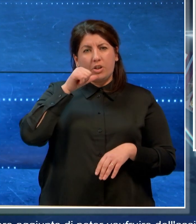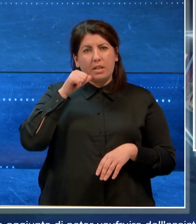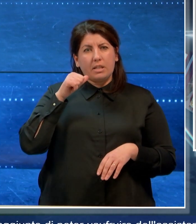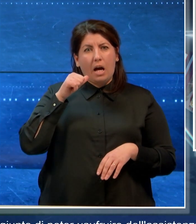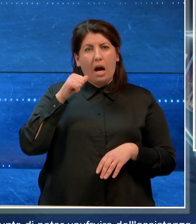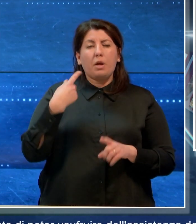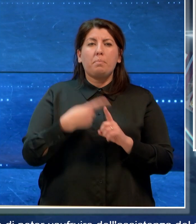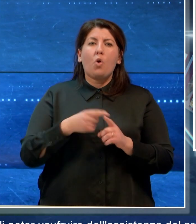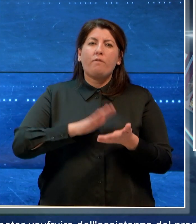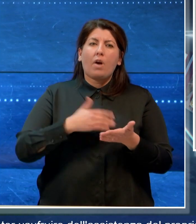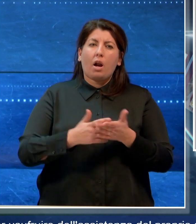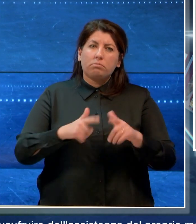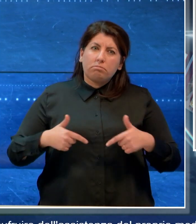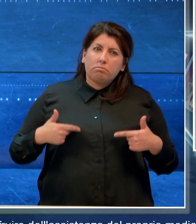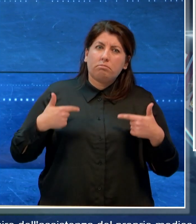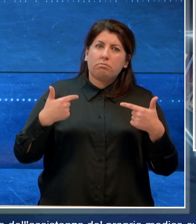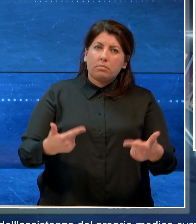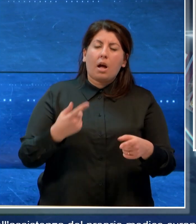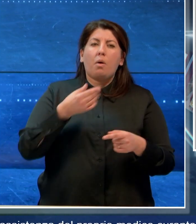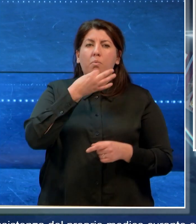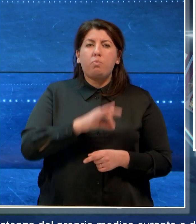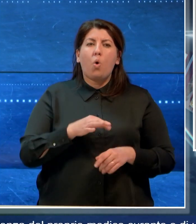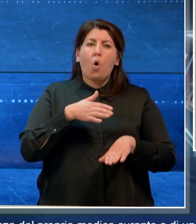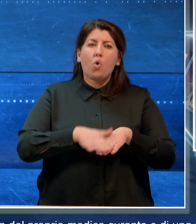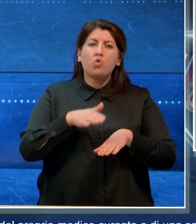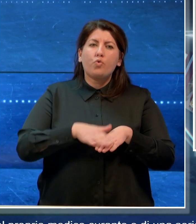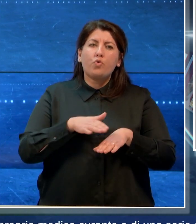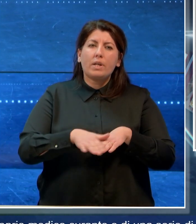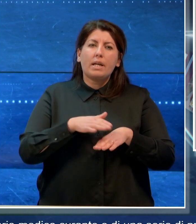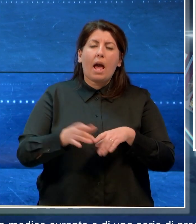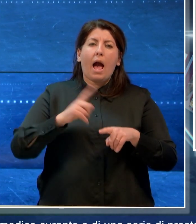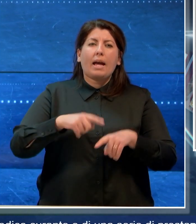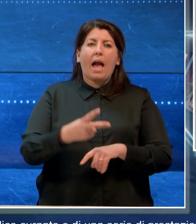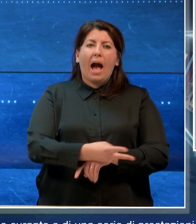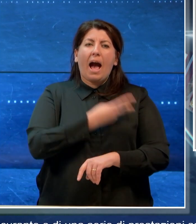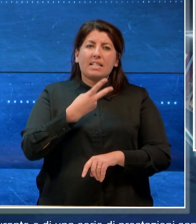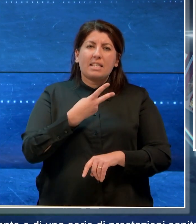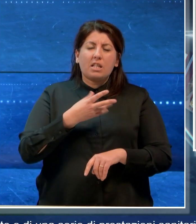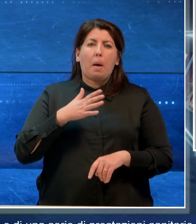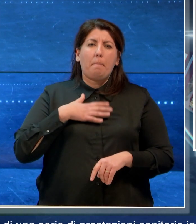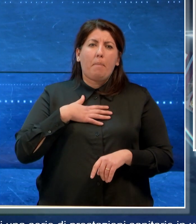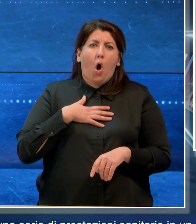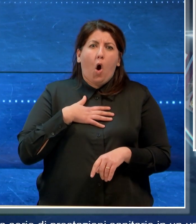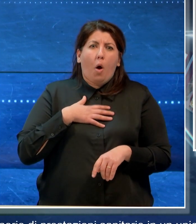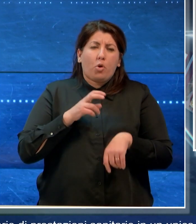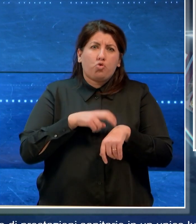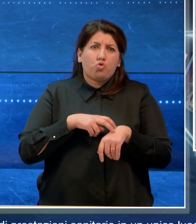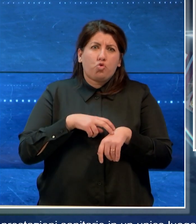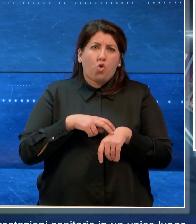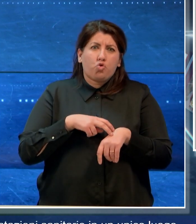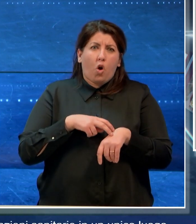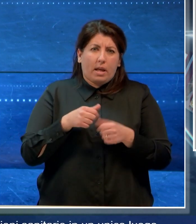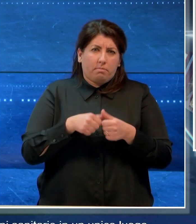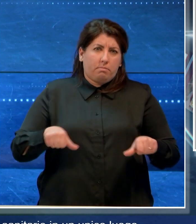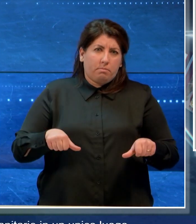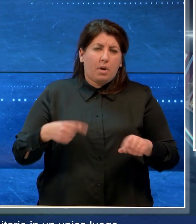valore aggiunto di poter usufruire dell'assistenza del proprio medico curante e di una